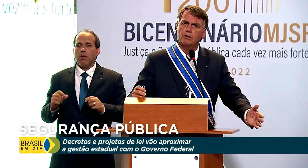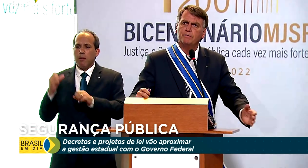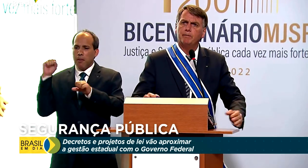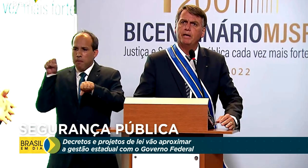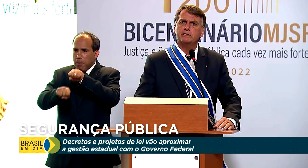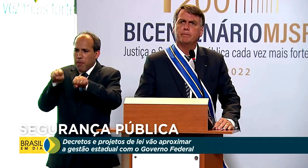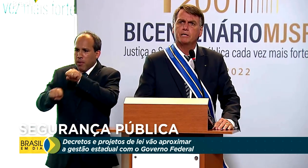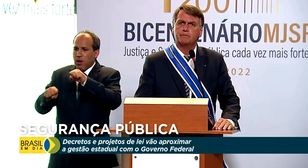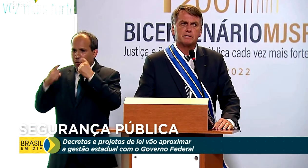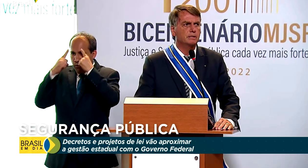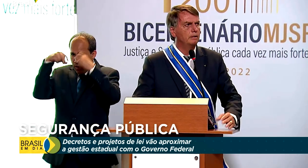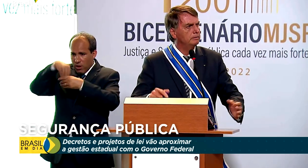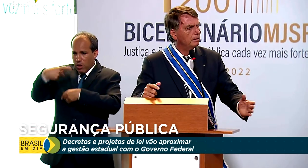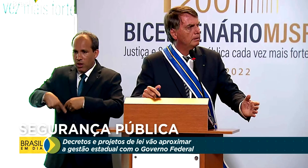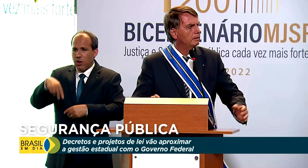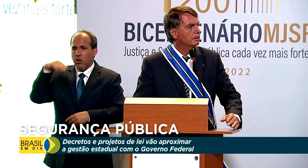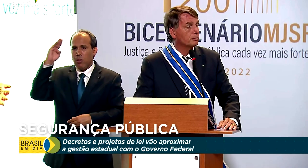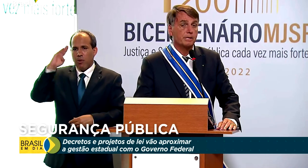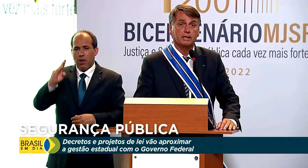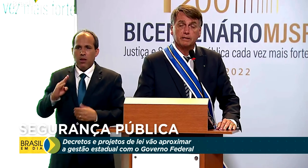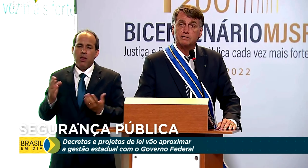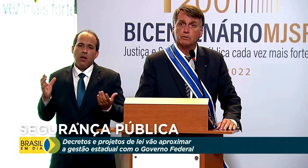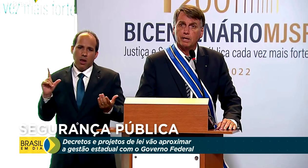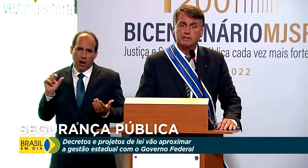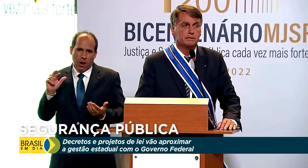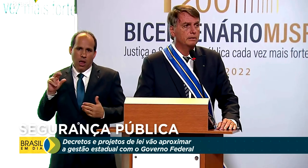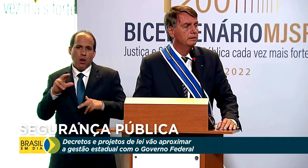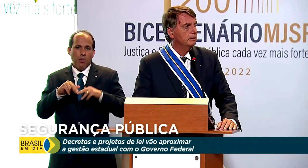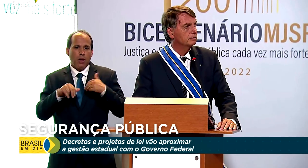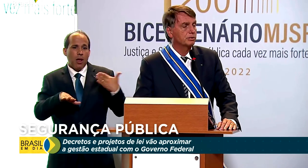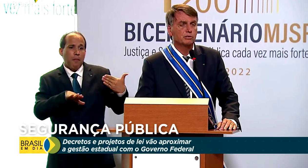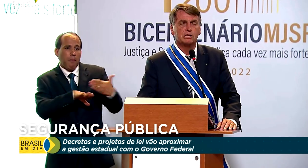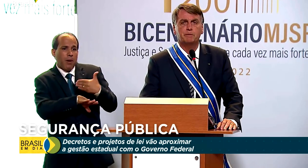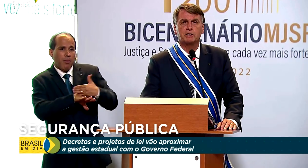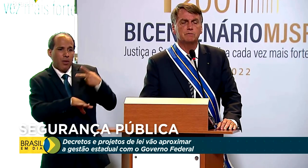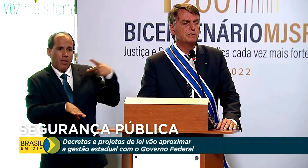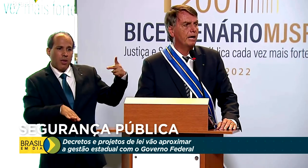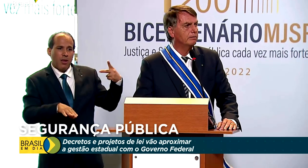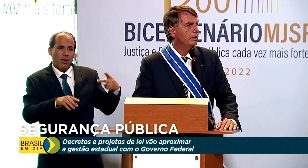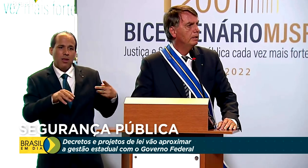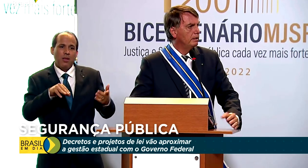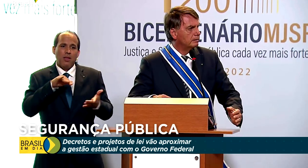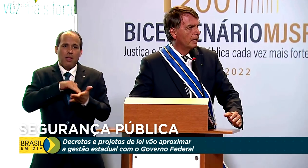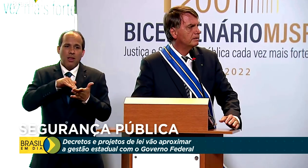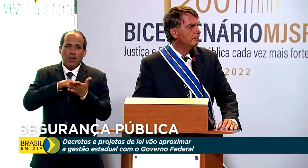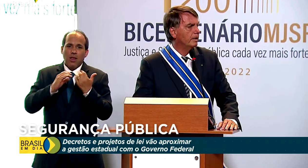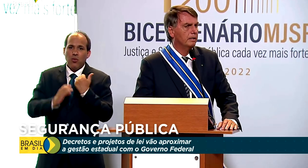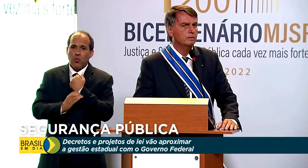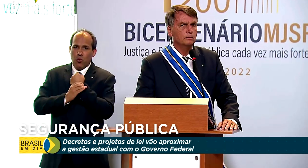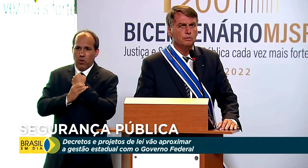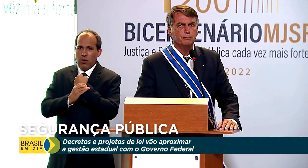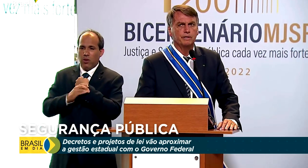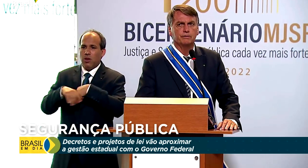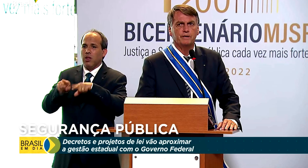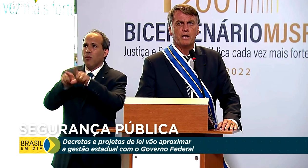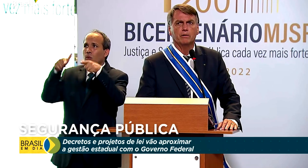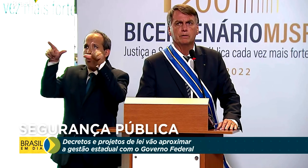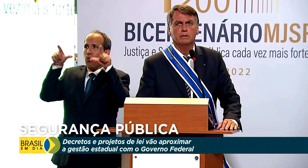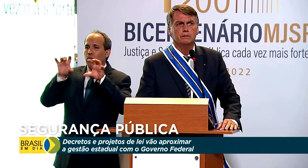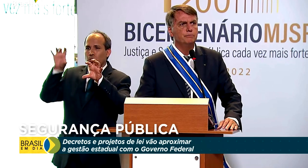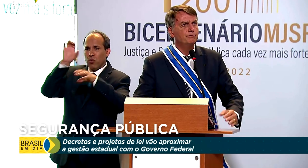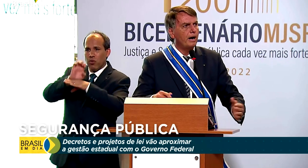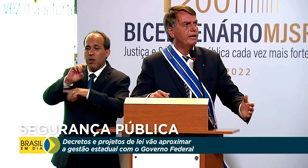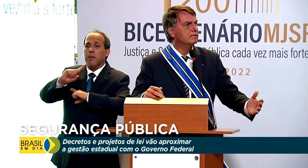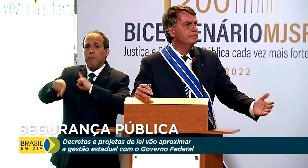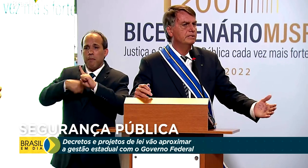Tem, obviamente, a participação do secretário de Segurança, dos seus respectivos estados, e tem também o governo federal.